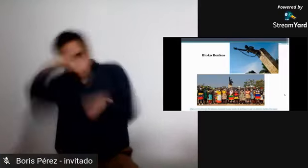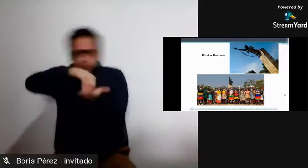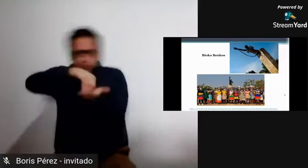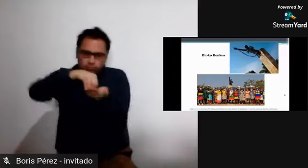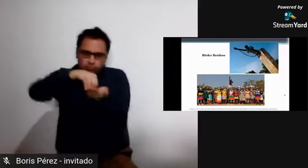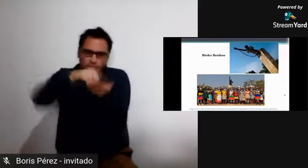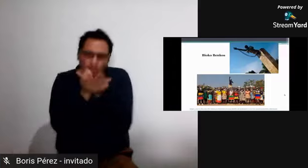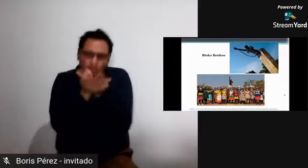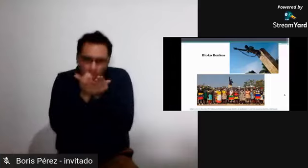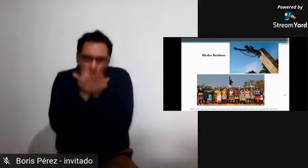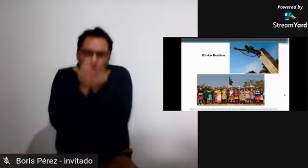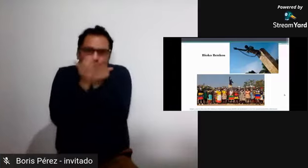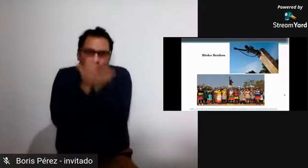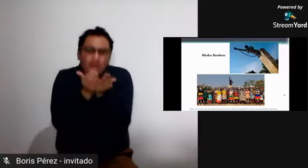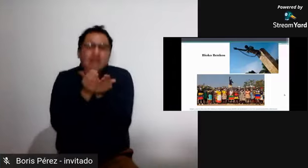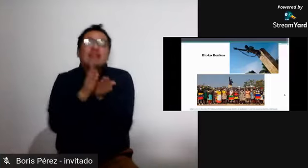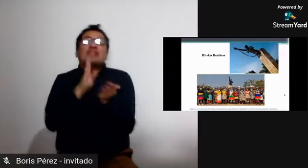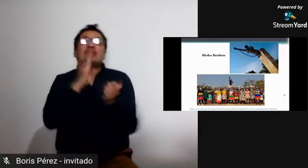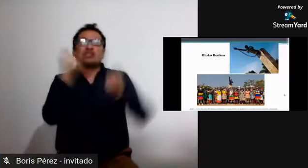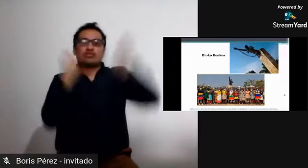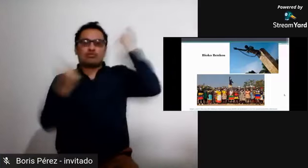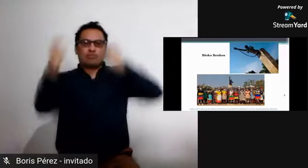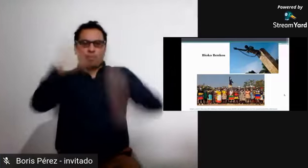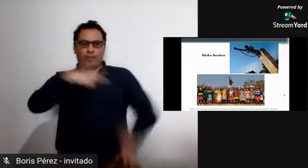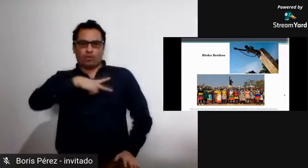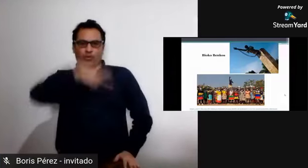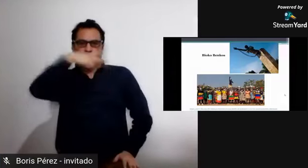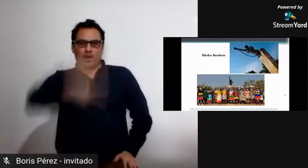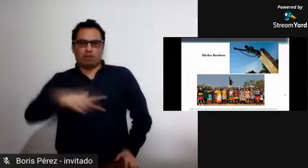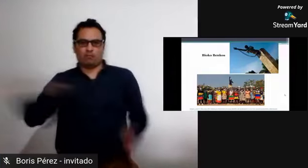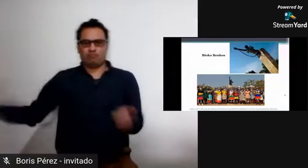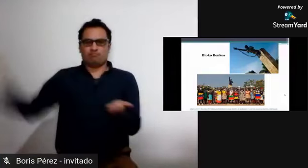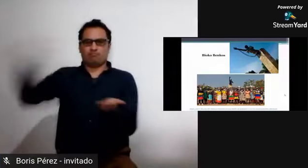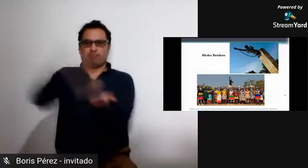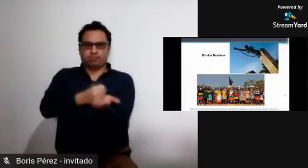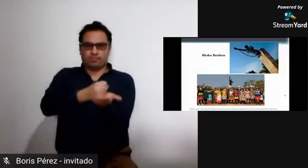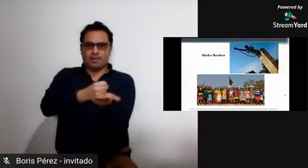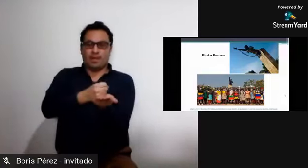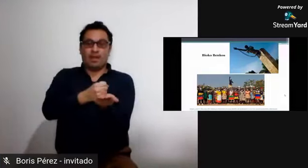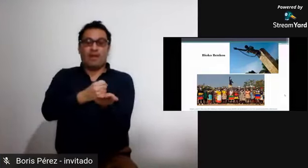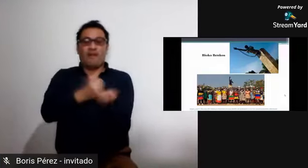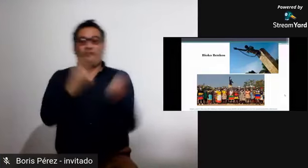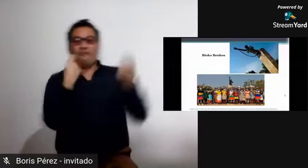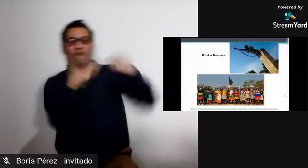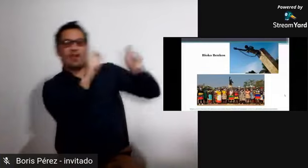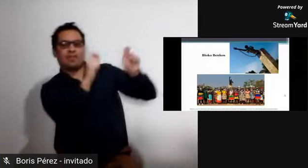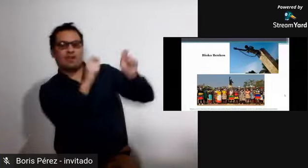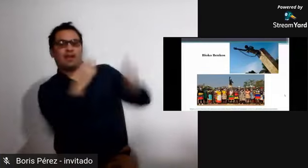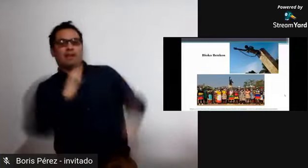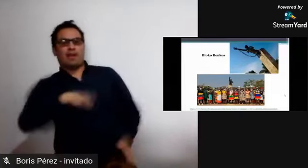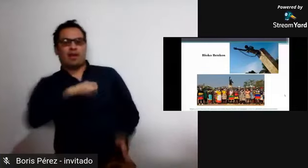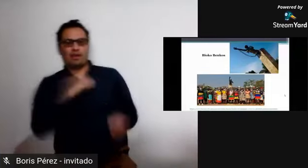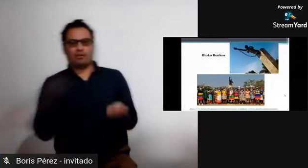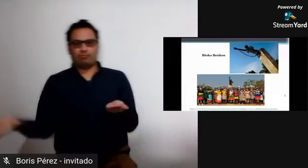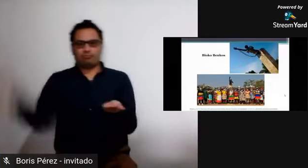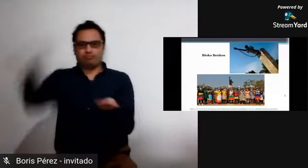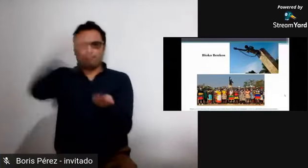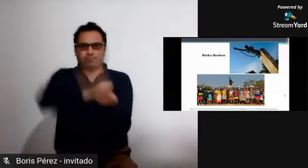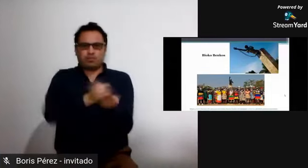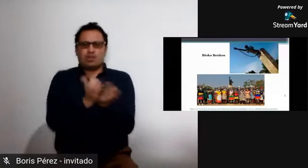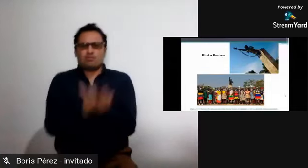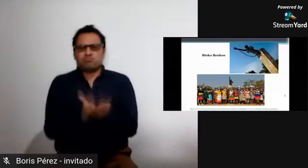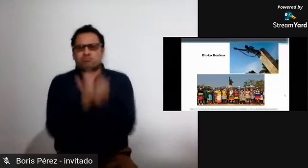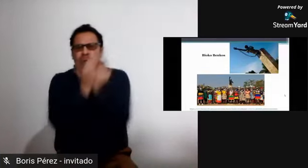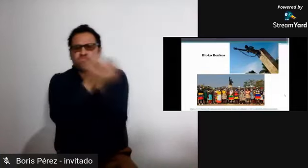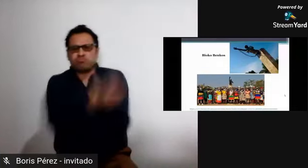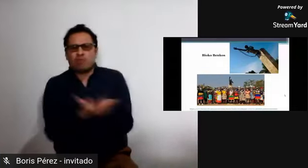y que fue traída de manera obligatoria en estos barcos negreros por Portugal y